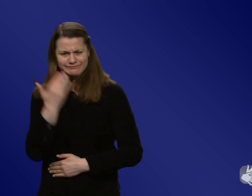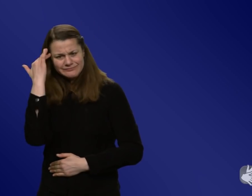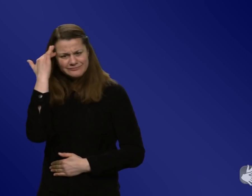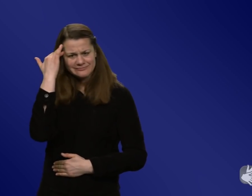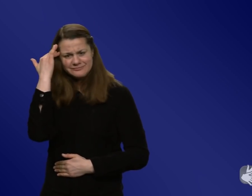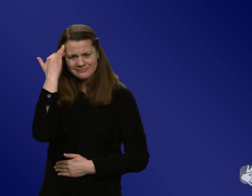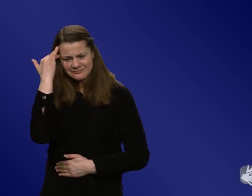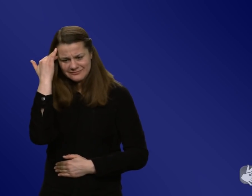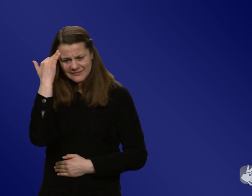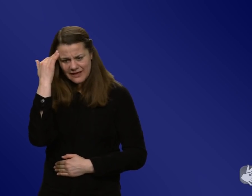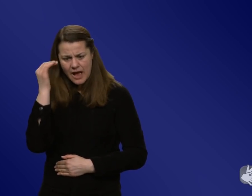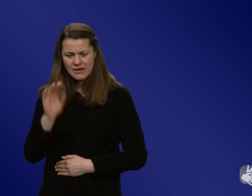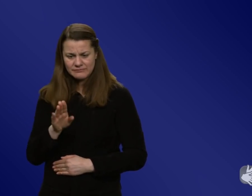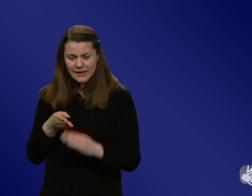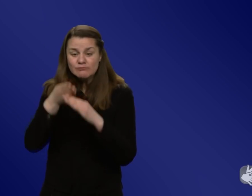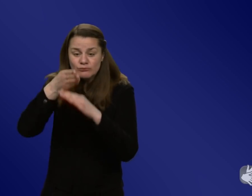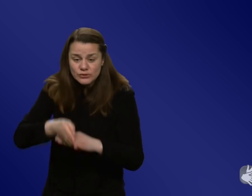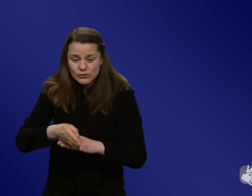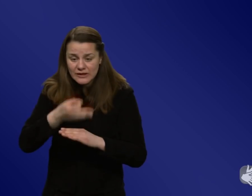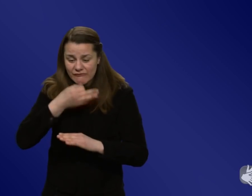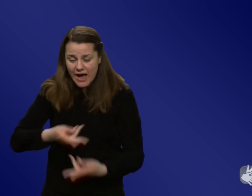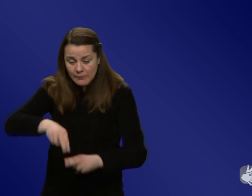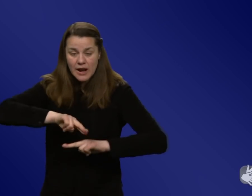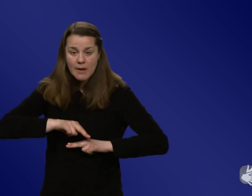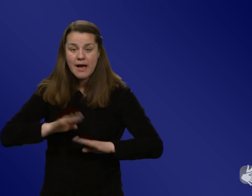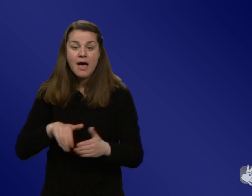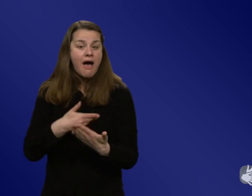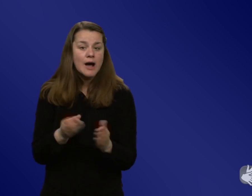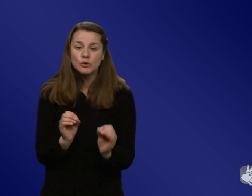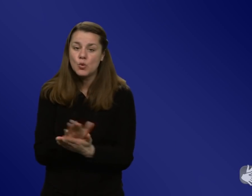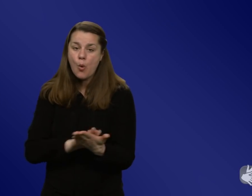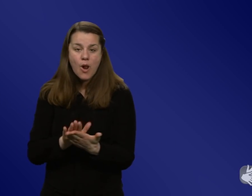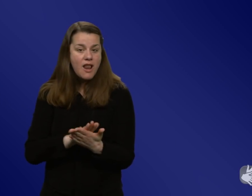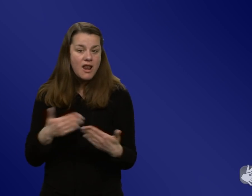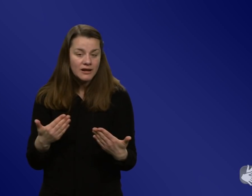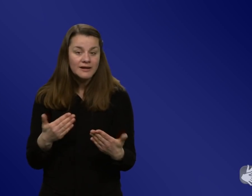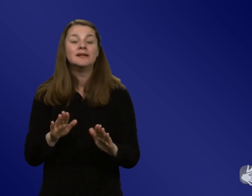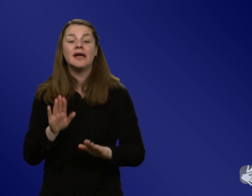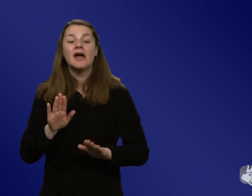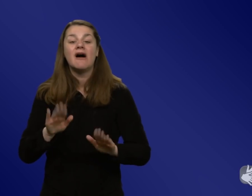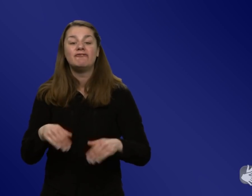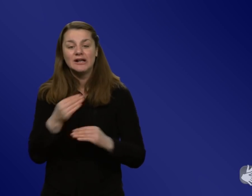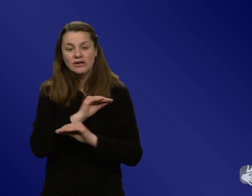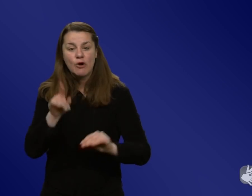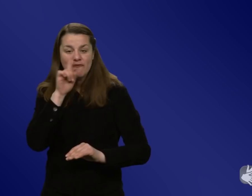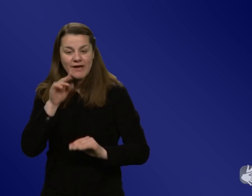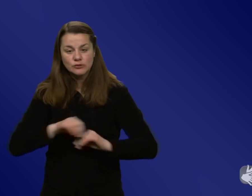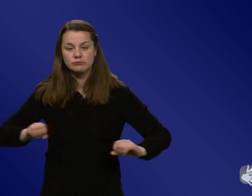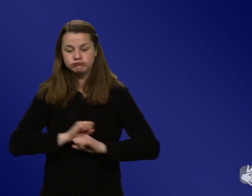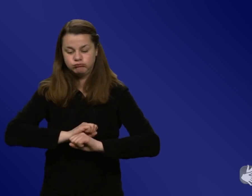findet, wenn dieses Angebot fehlt, dann können sich eben solche Falschinformationen, Desinformationen festsetzen. Vielleicht noch kurz zur